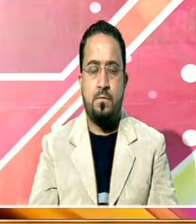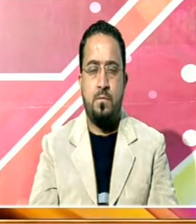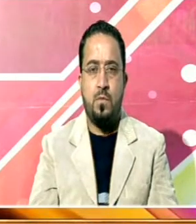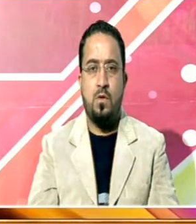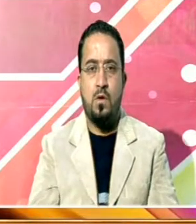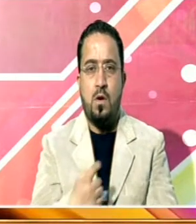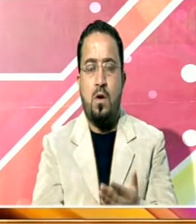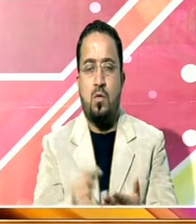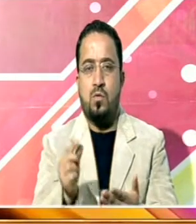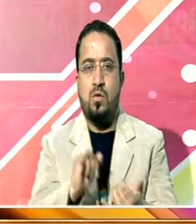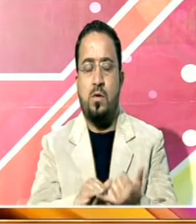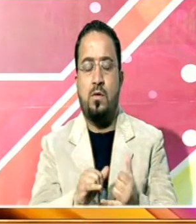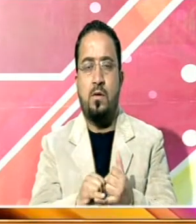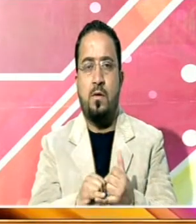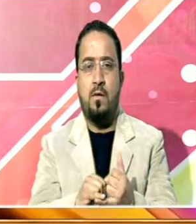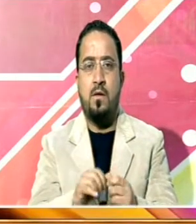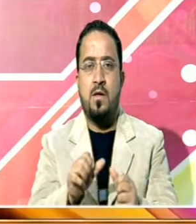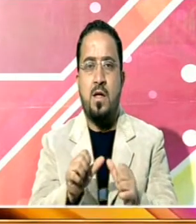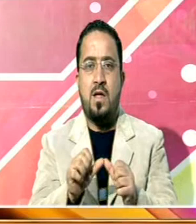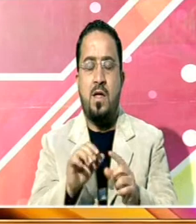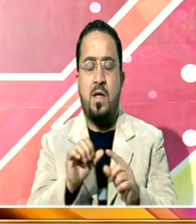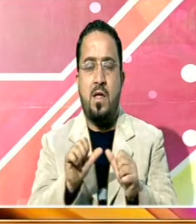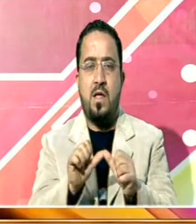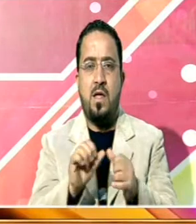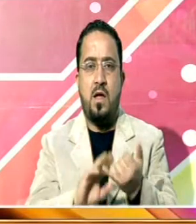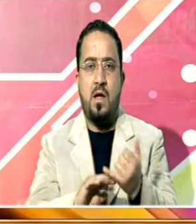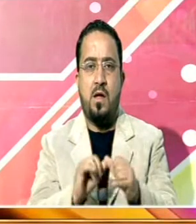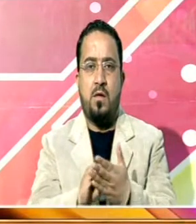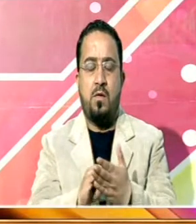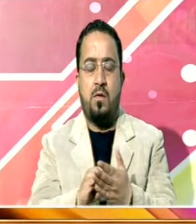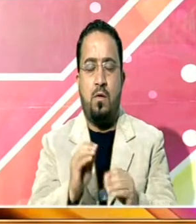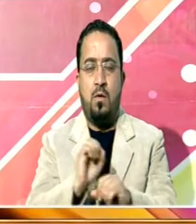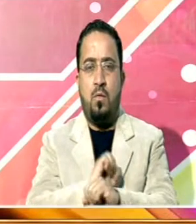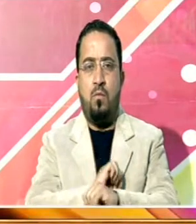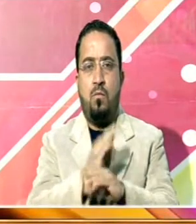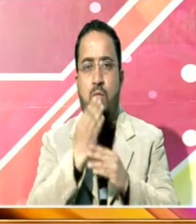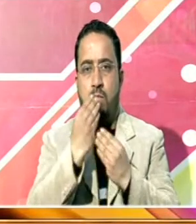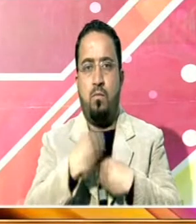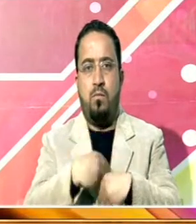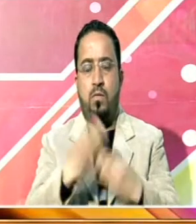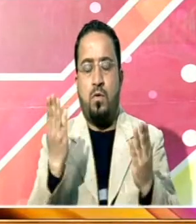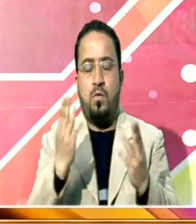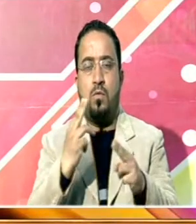روسی فضائی کمپنی کے لیے اپنے راستے بند کر دینے کا اعلان کیا ہے